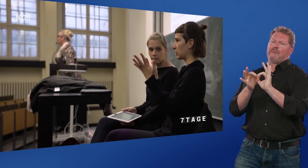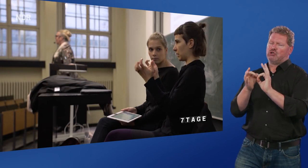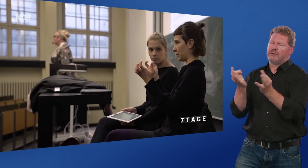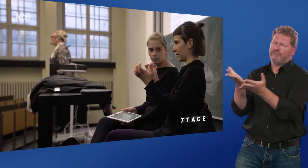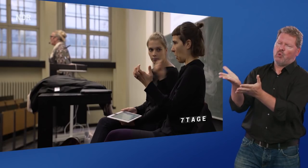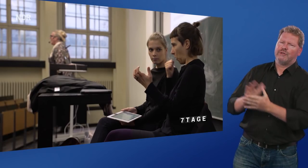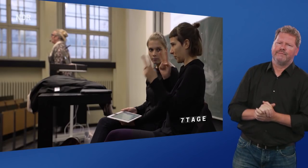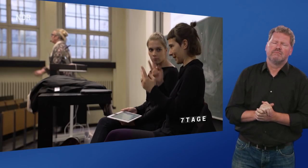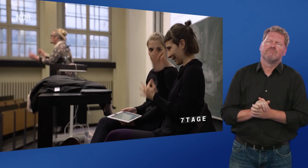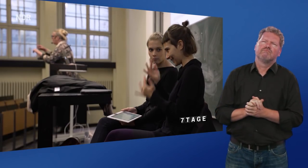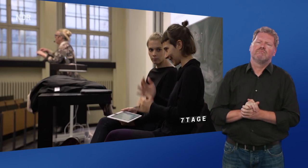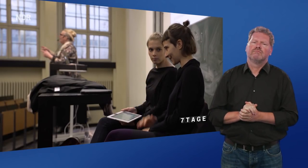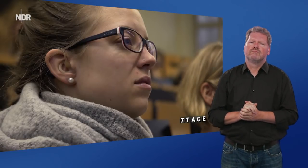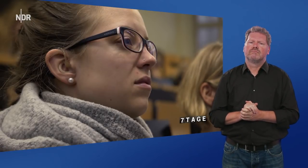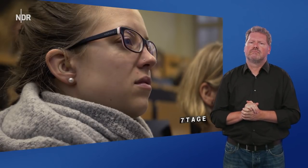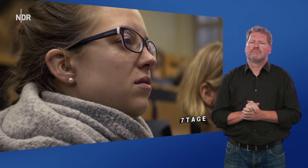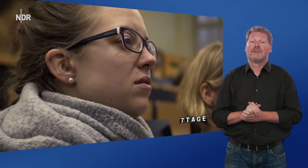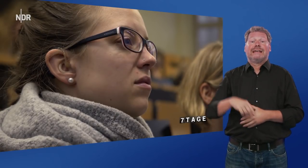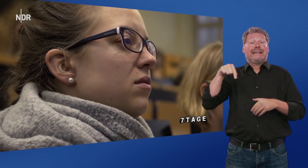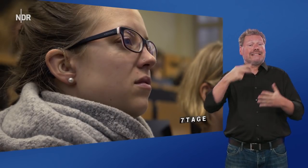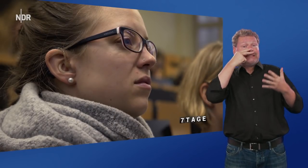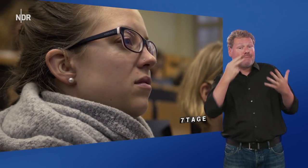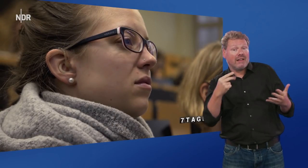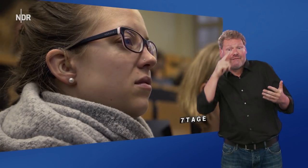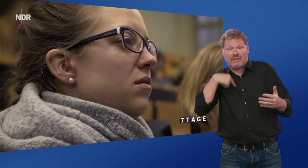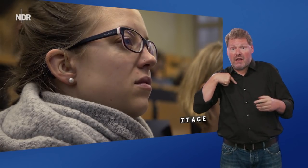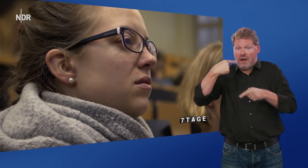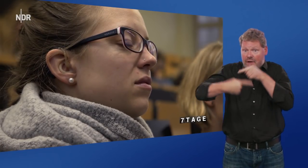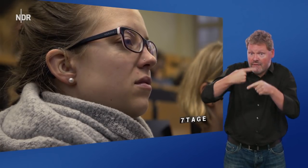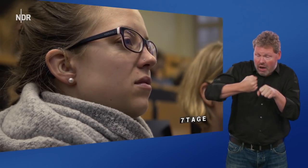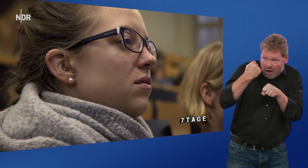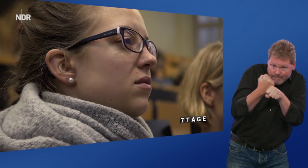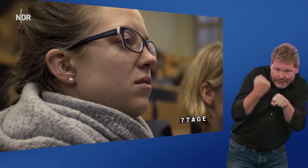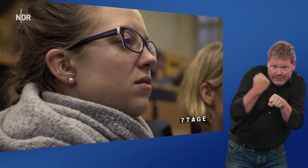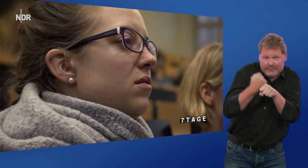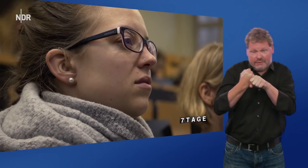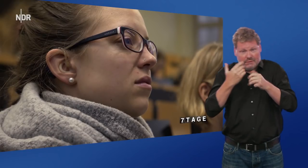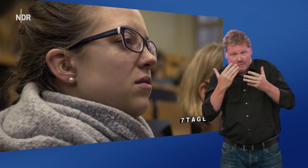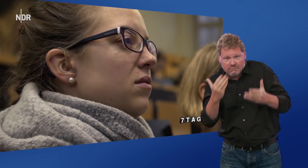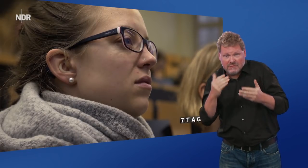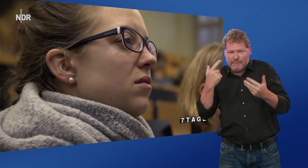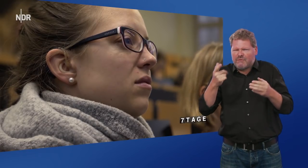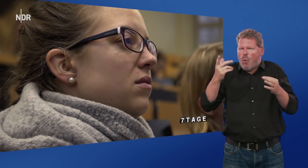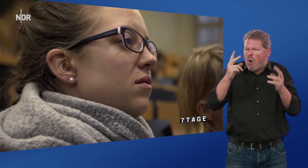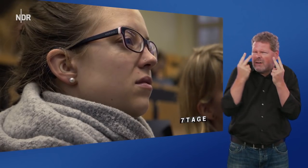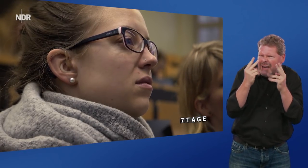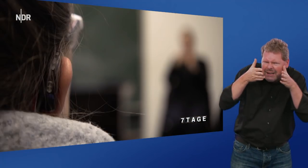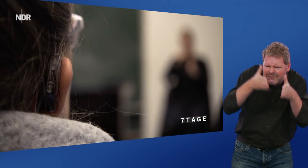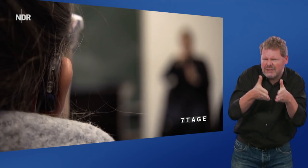So, und jetzt sieht man, dass ich ständig mit Verfahren arbeite, wo die Realität nach unten geht. bin jetzt noch nicht so sehr